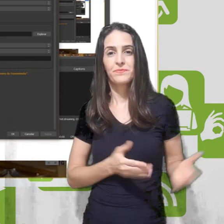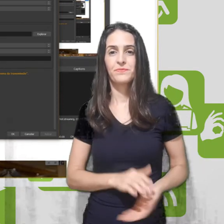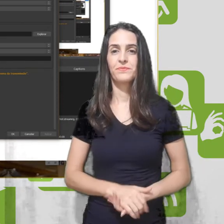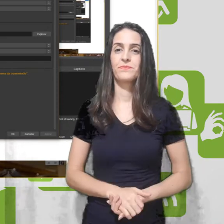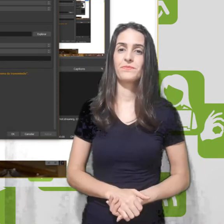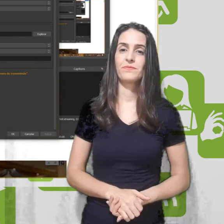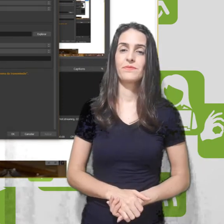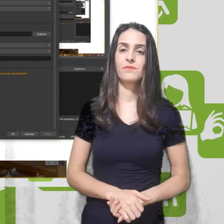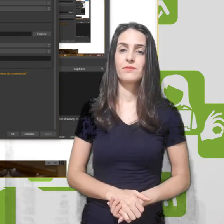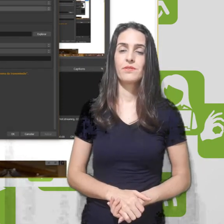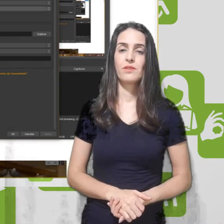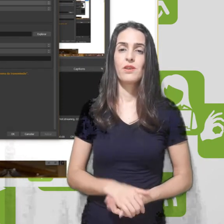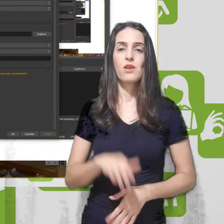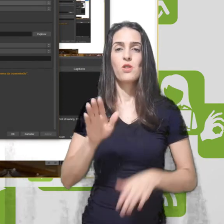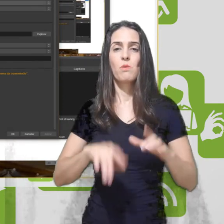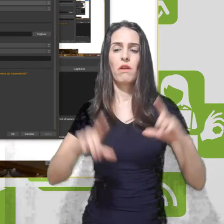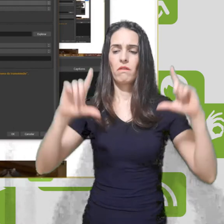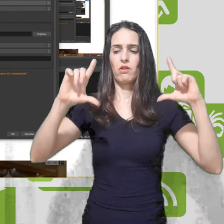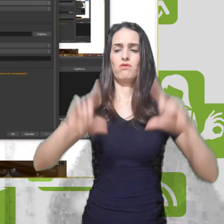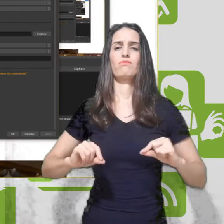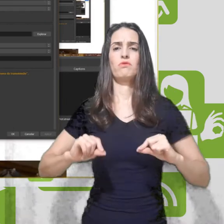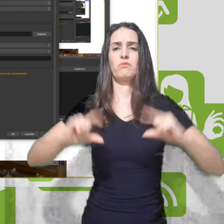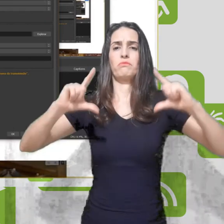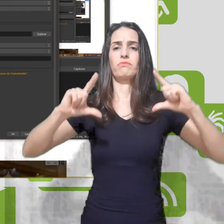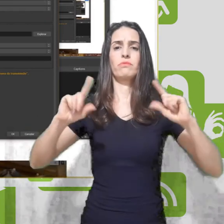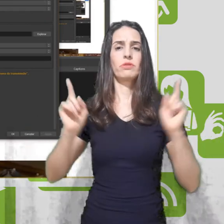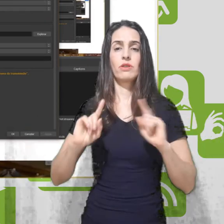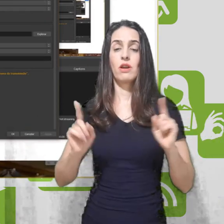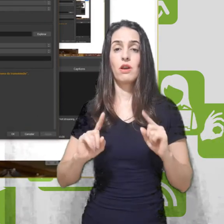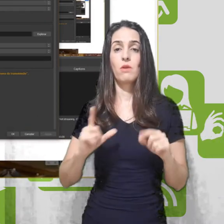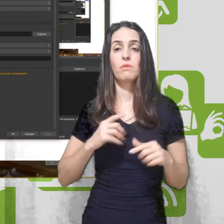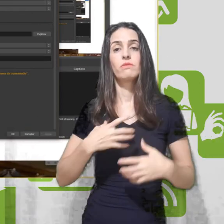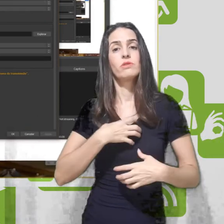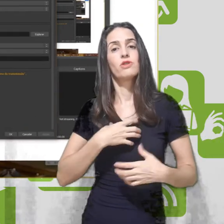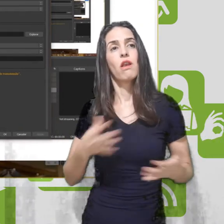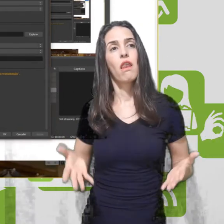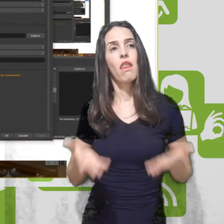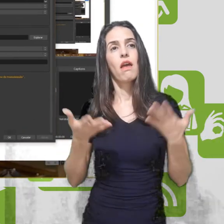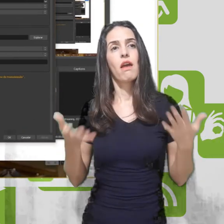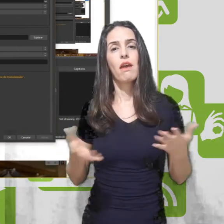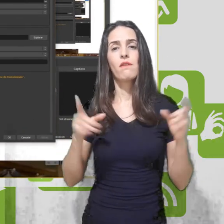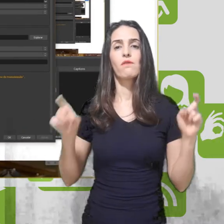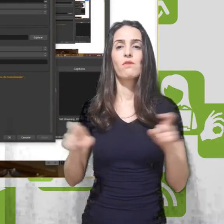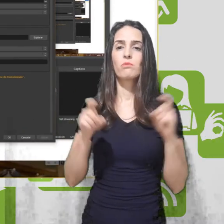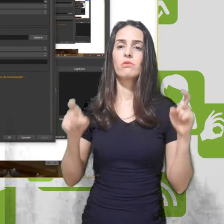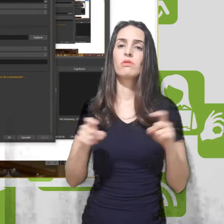ficar um arquivo menor ou maior, mas sim que durante a gravação você vai sentir o computador mais leve para usar.